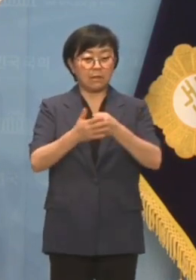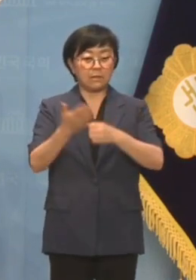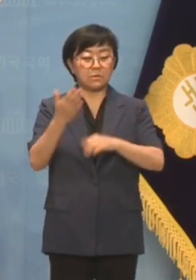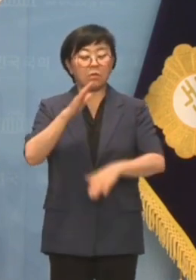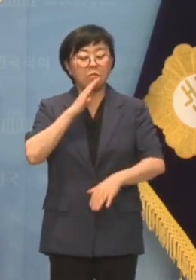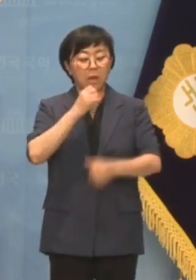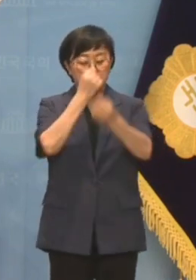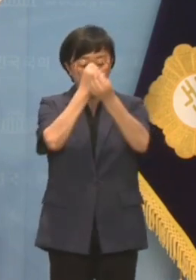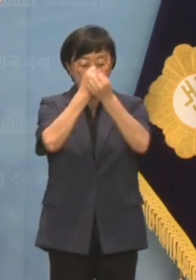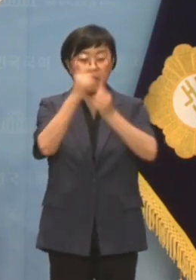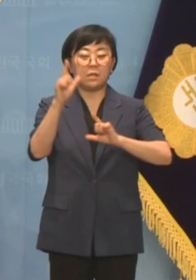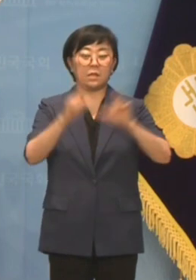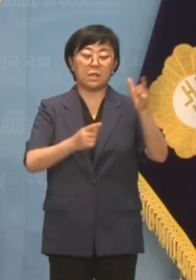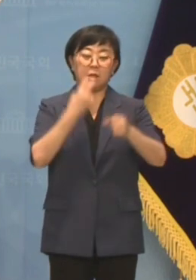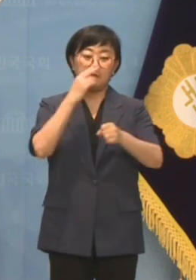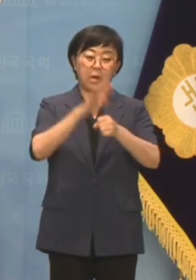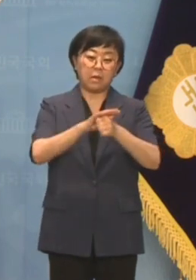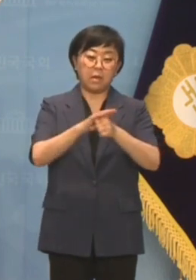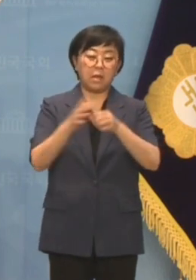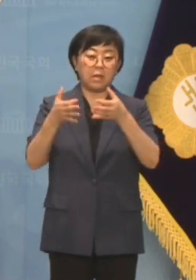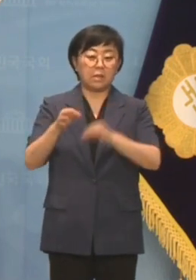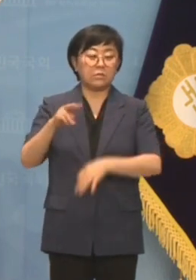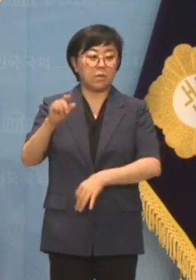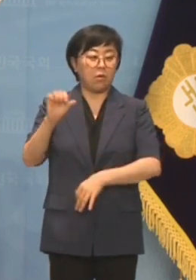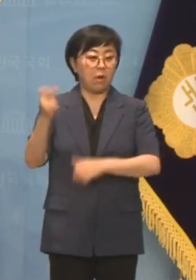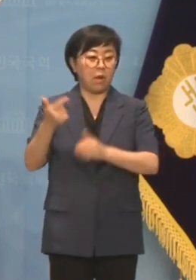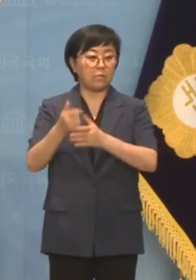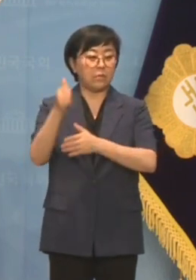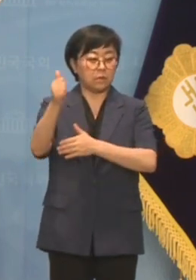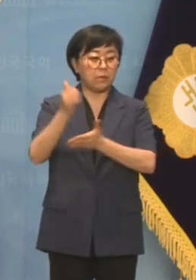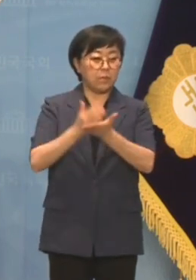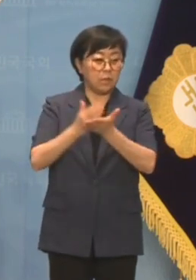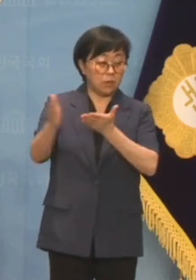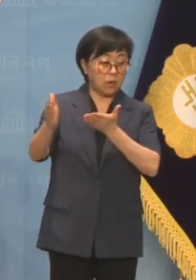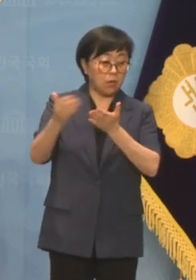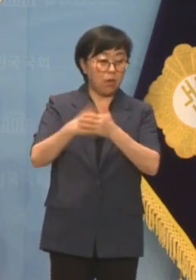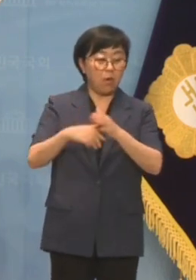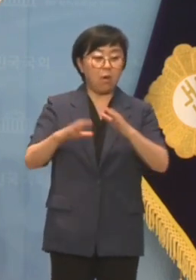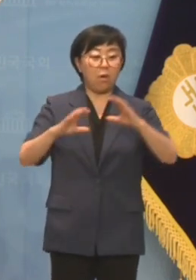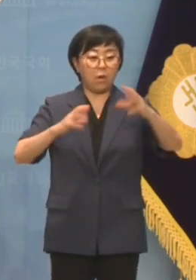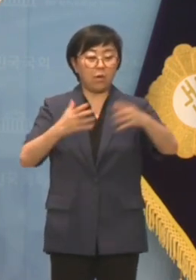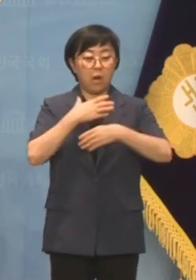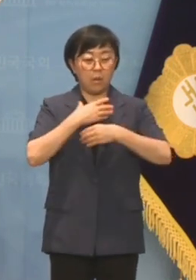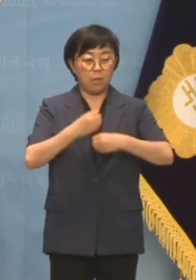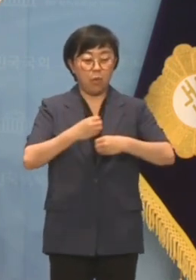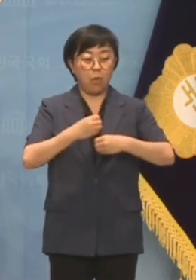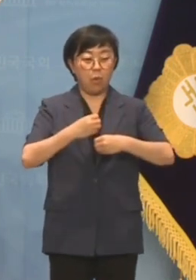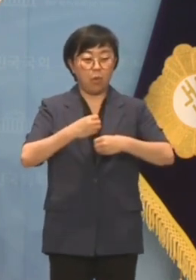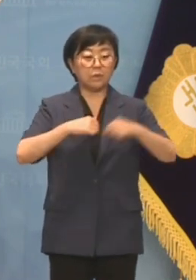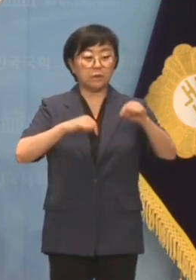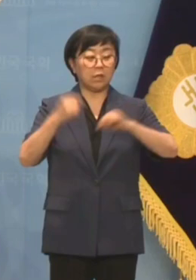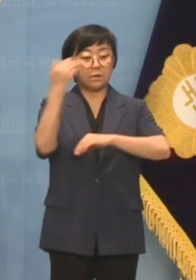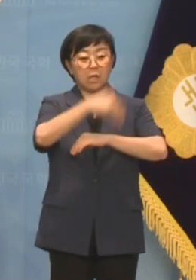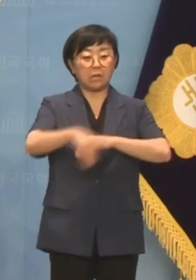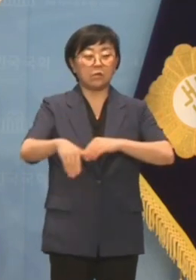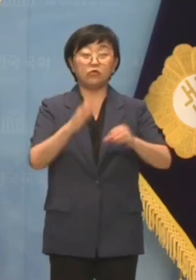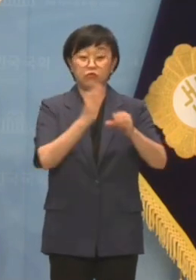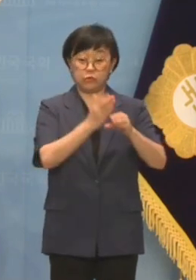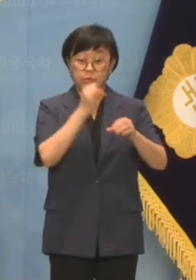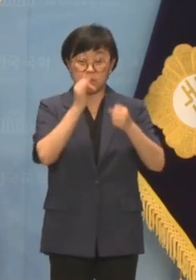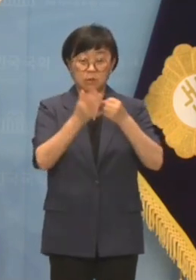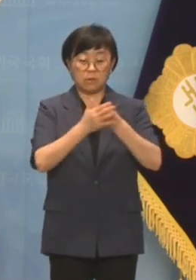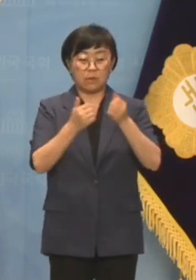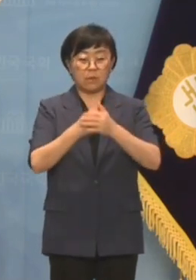하늘을 찌를 기세입니다. 김성한 전 국가안보실장을 밀어내고 외교안보정책을 자지우지하는 실세가 되니